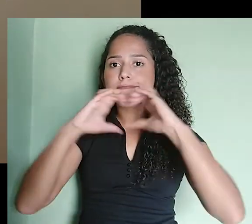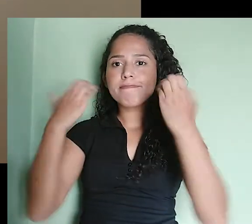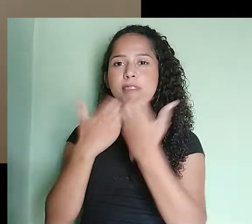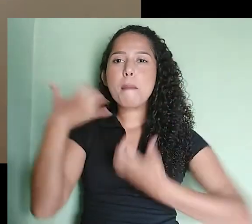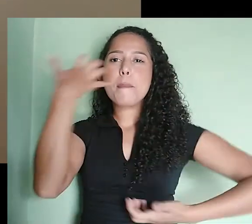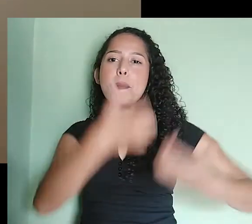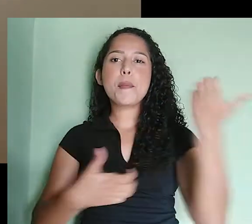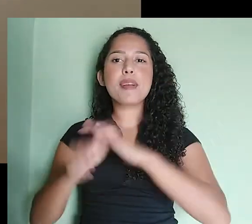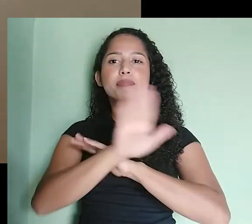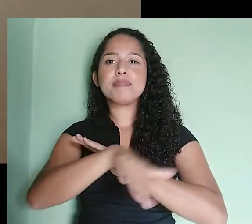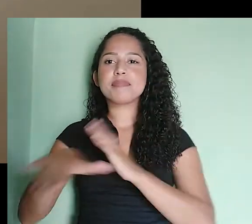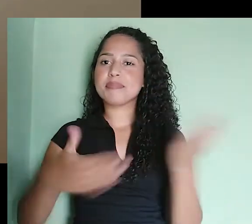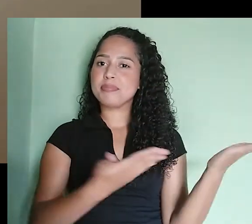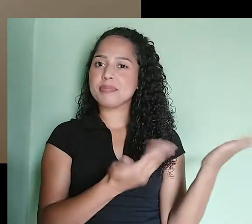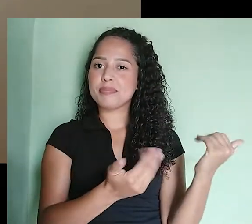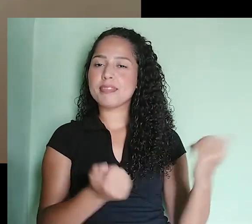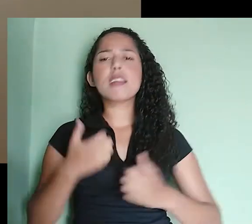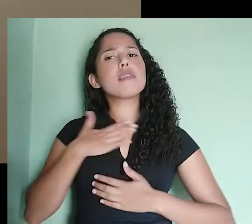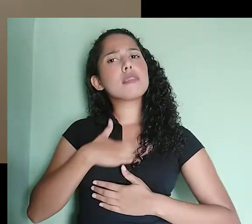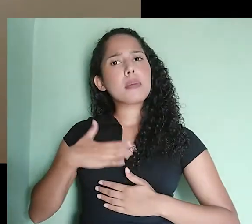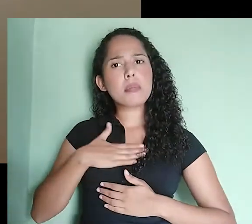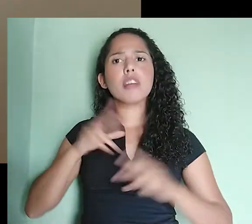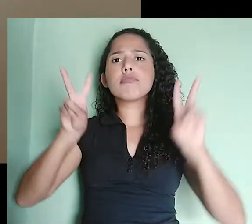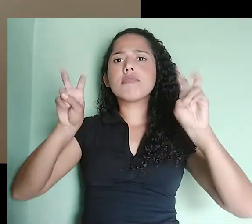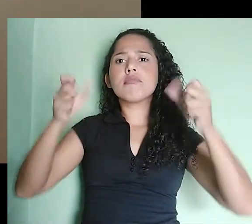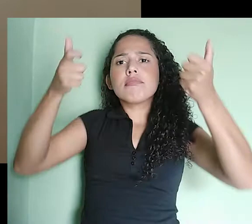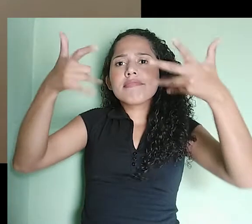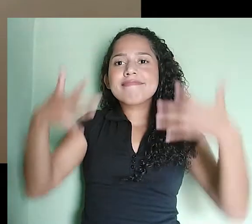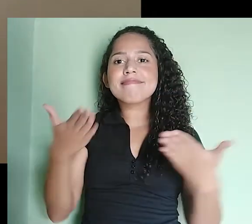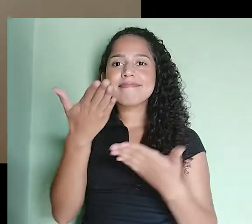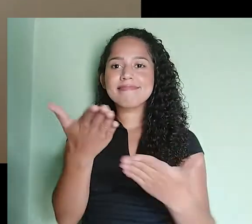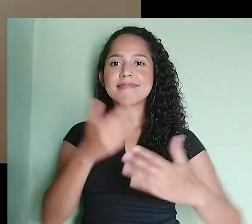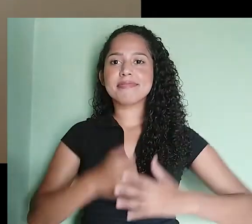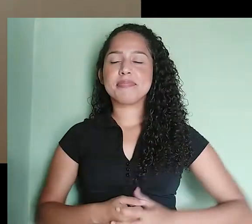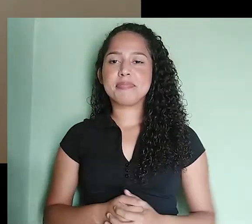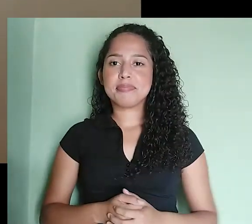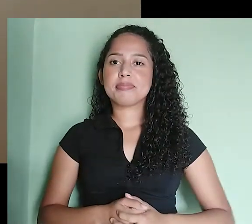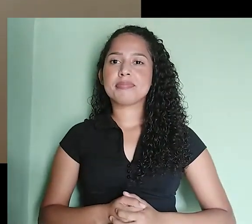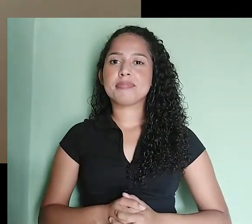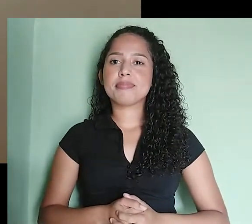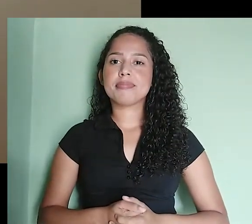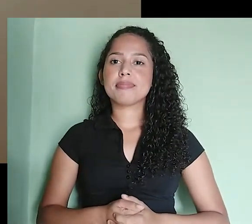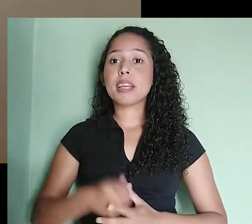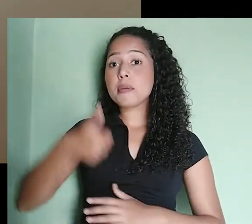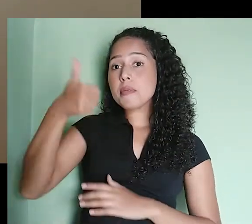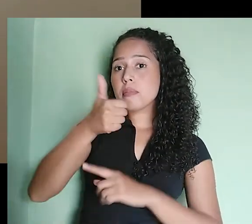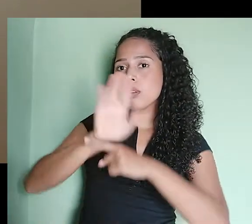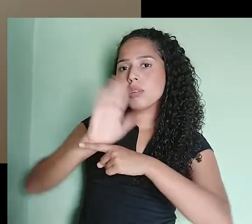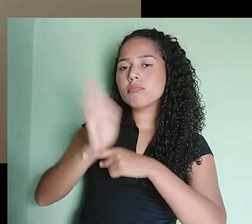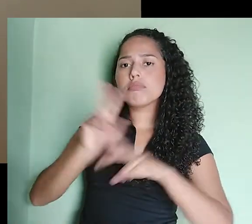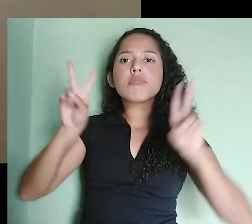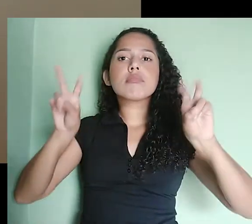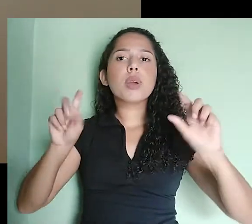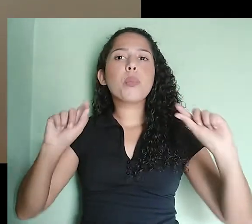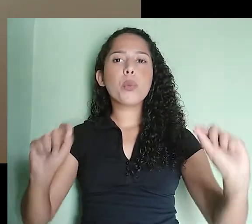couro infanto-juvenil. Será um prazer compartilhar esse assunto com você. Nesse primeiro vídeo falaremos sobre